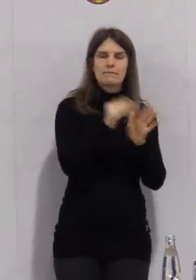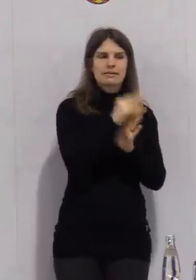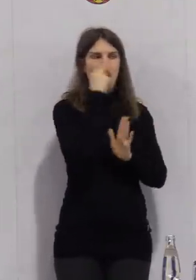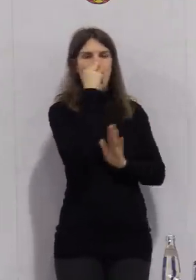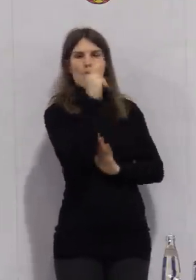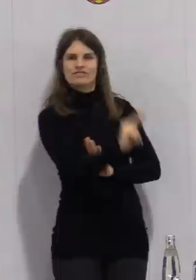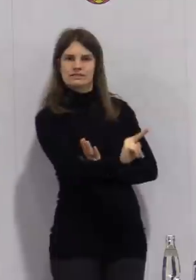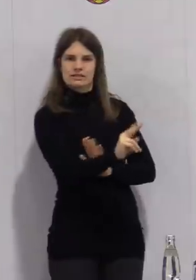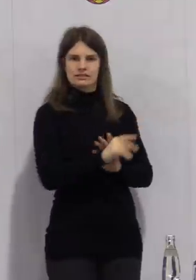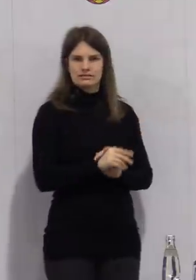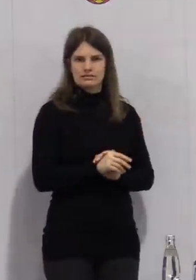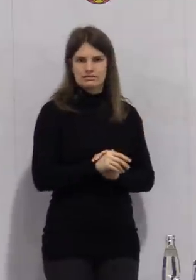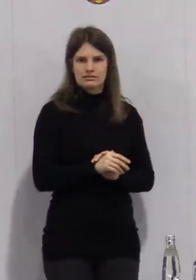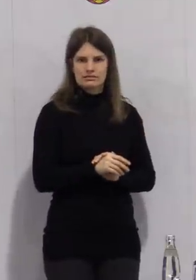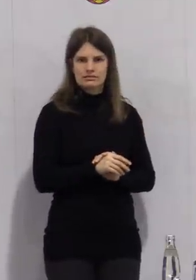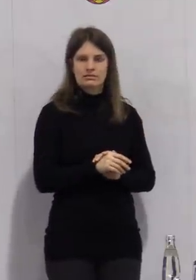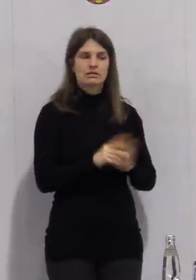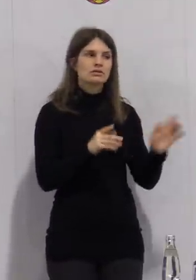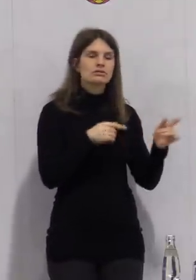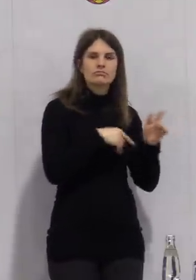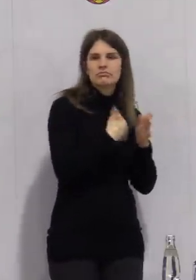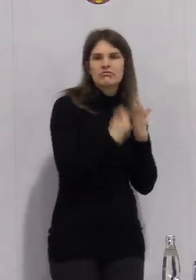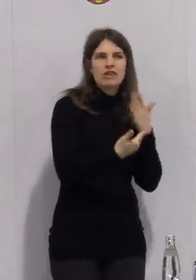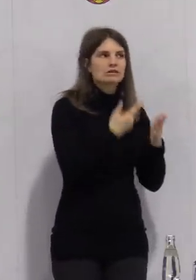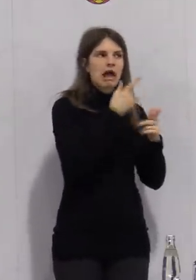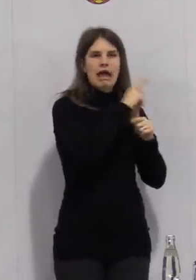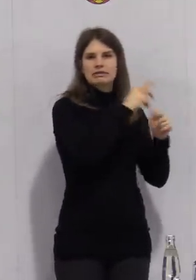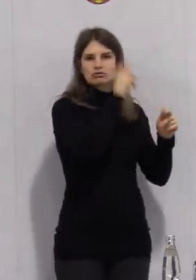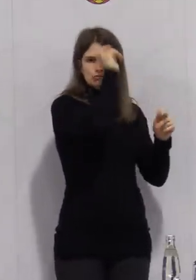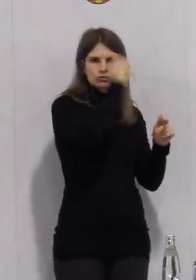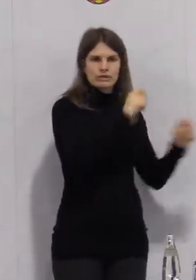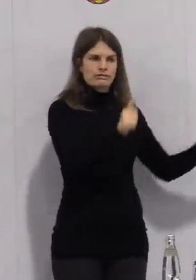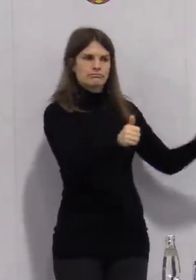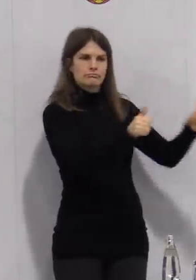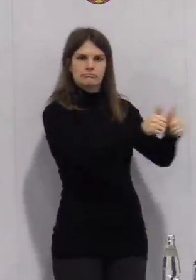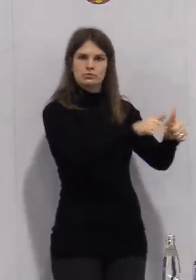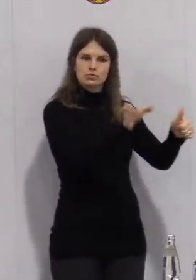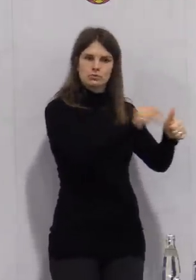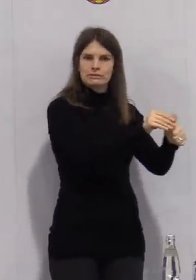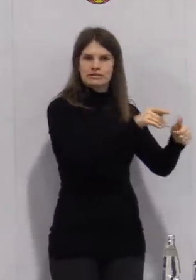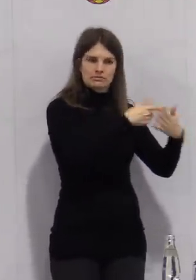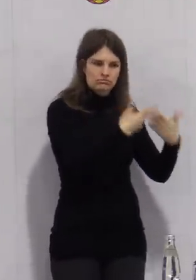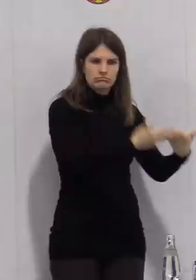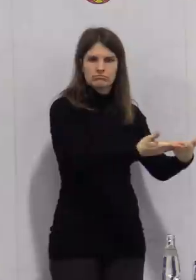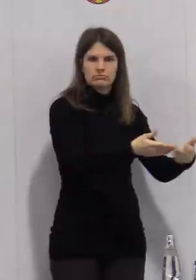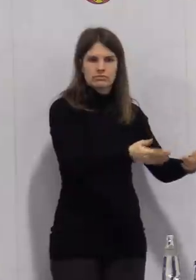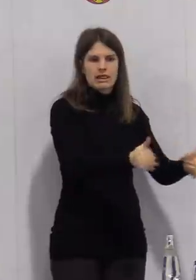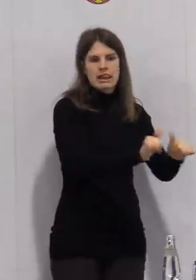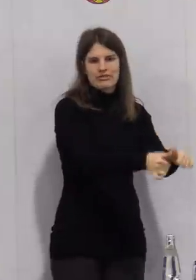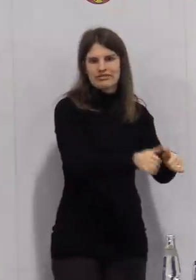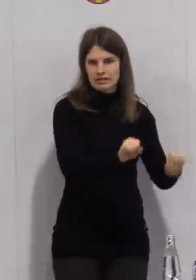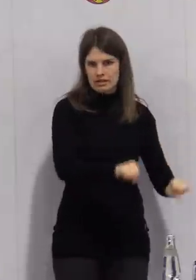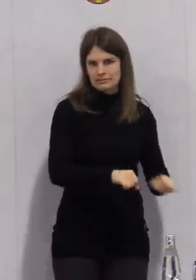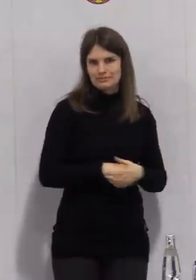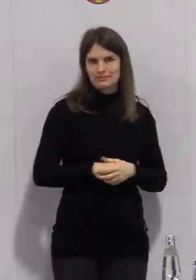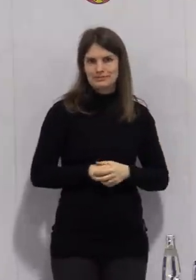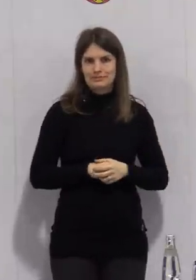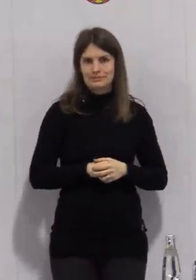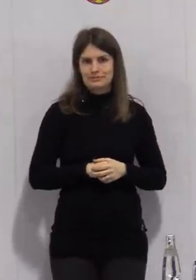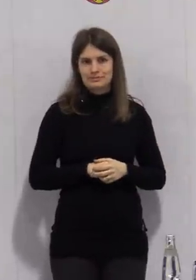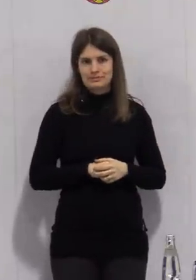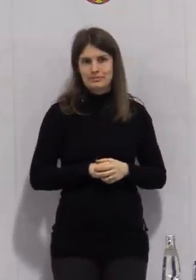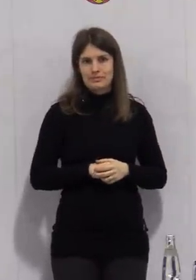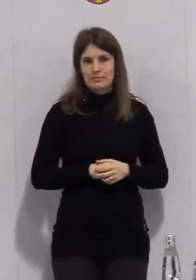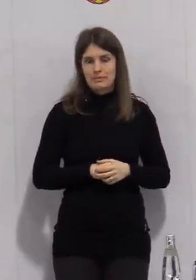wissenschaftlichen Begleitung durchgeführt werden dürfen. Wir müssen klären, die Schulung